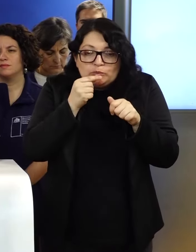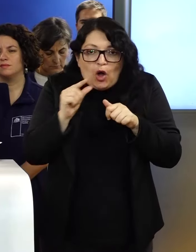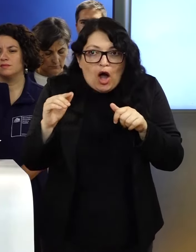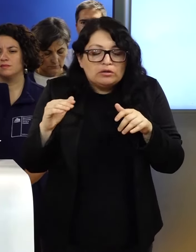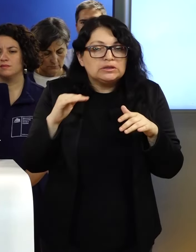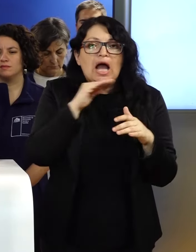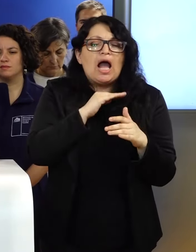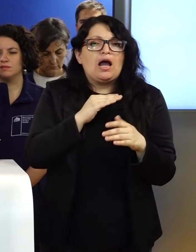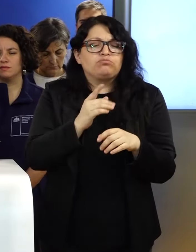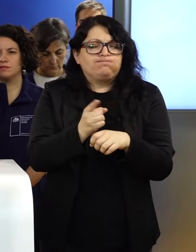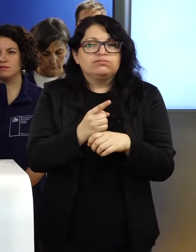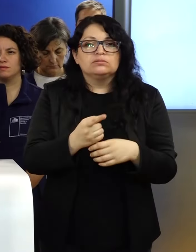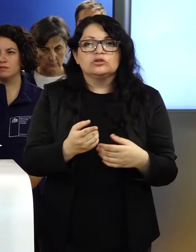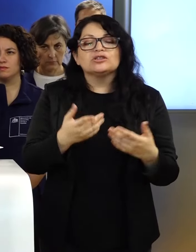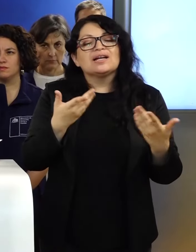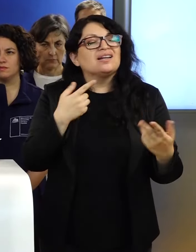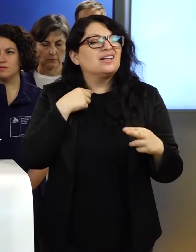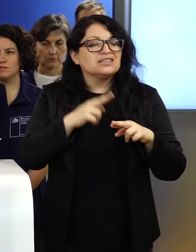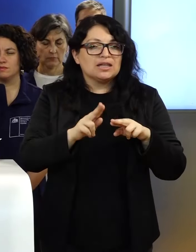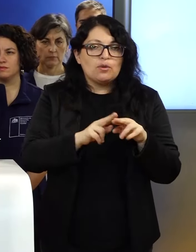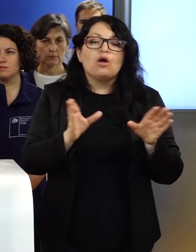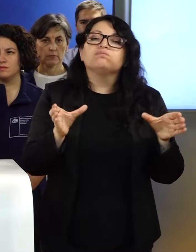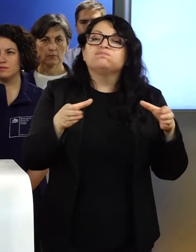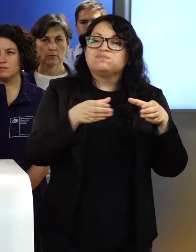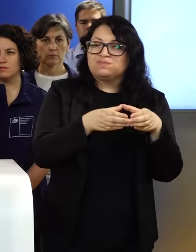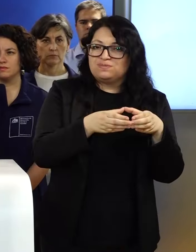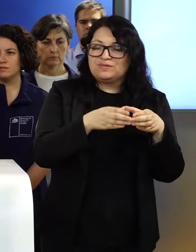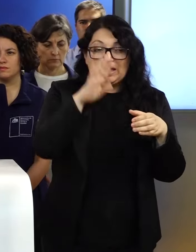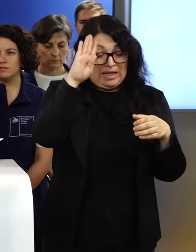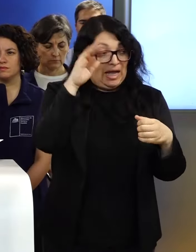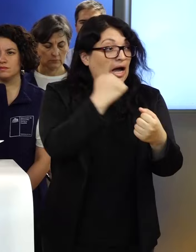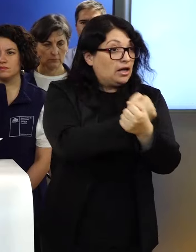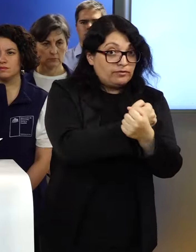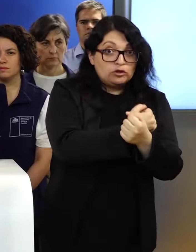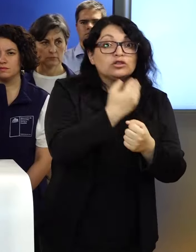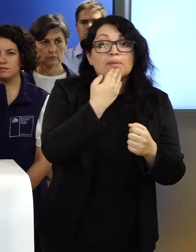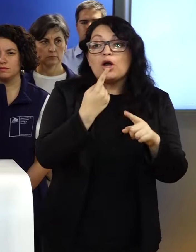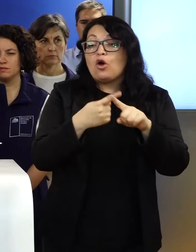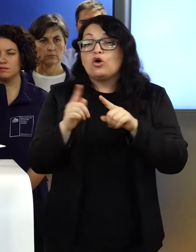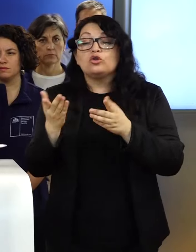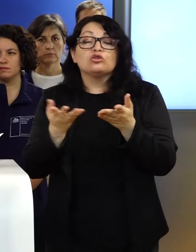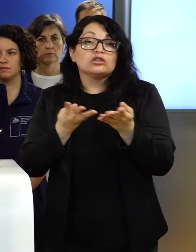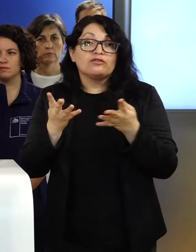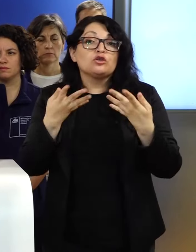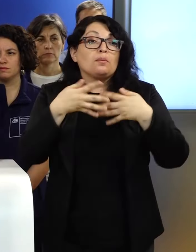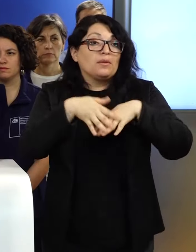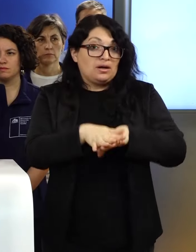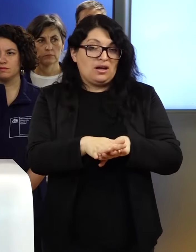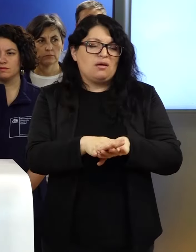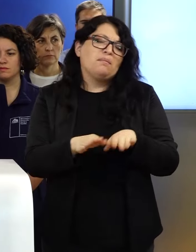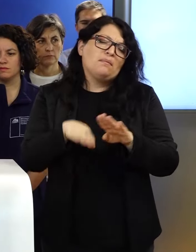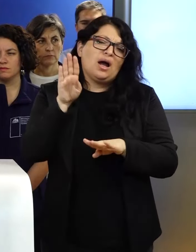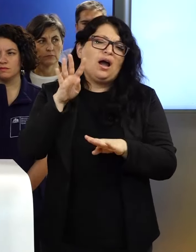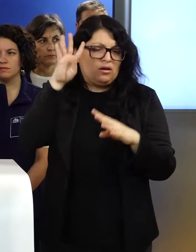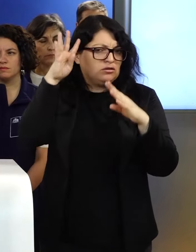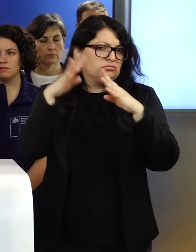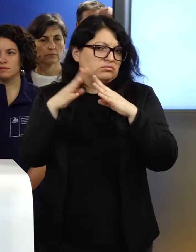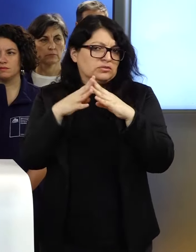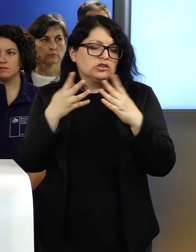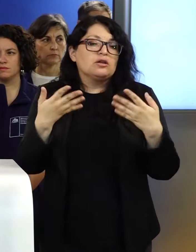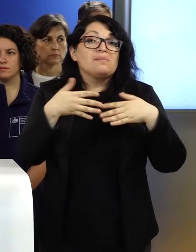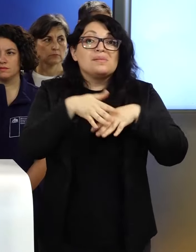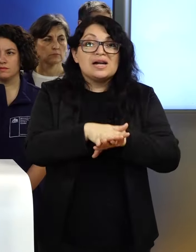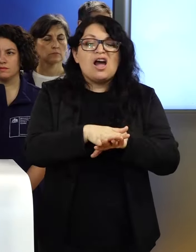haciendo? Tenemos patrullajes conjuntos de carabineros combinados con otros servicios y fundamentalmente con las Fuerzas Armadas